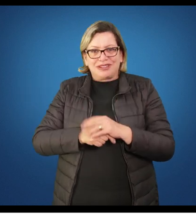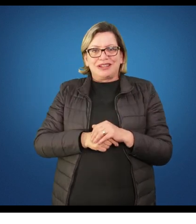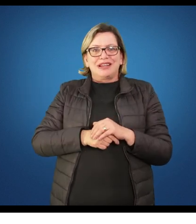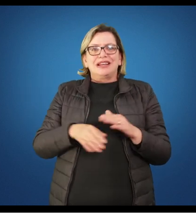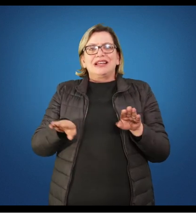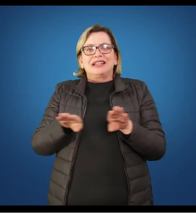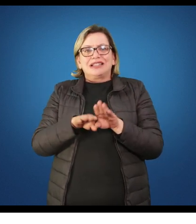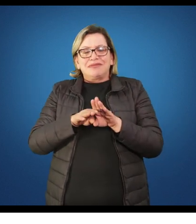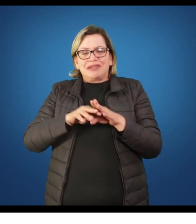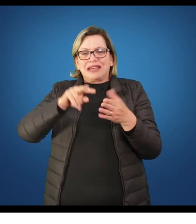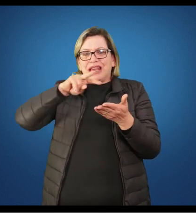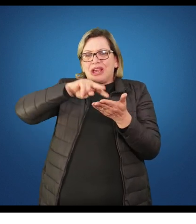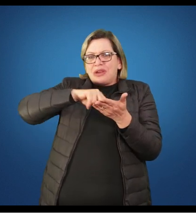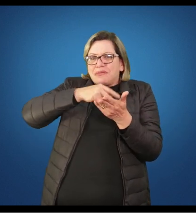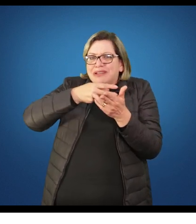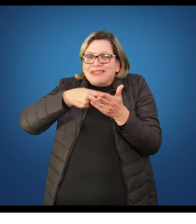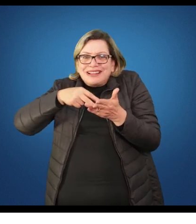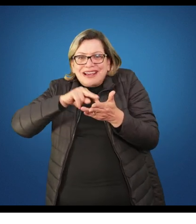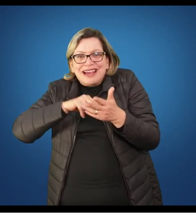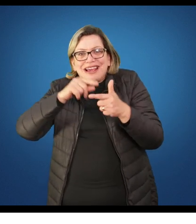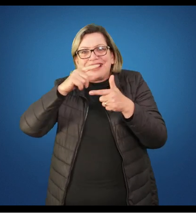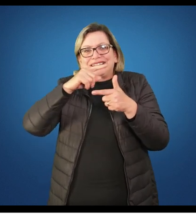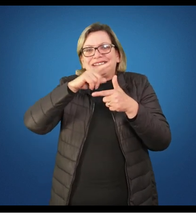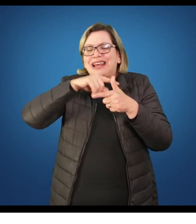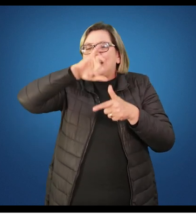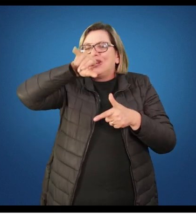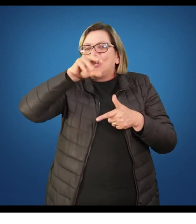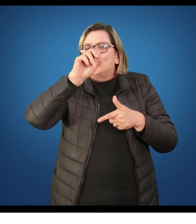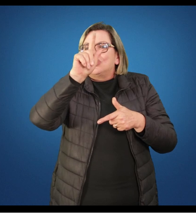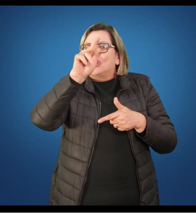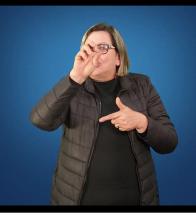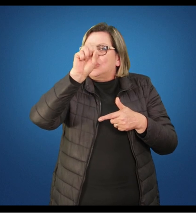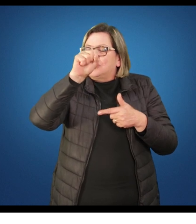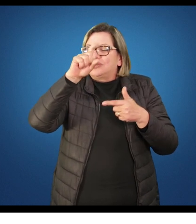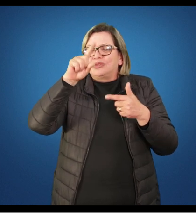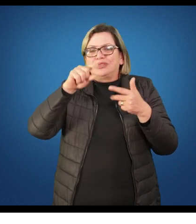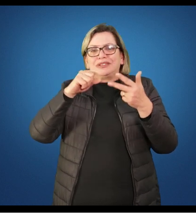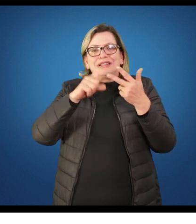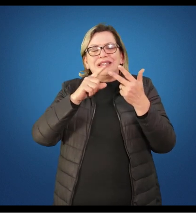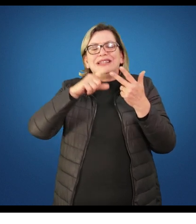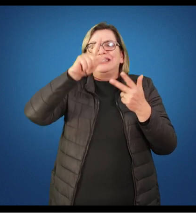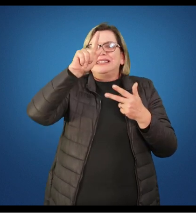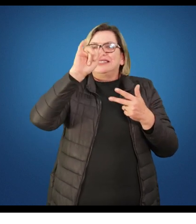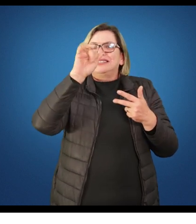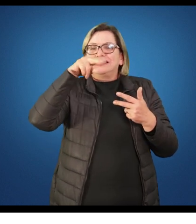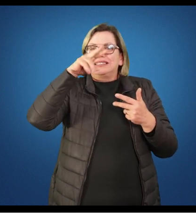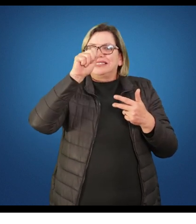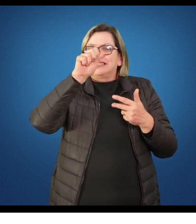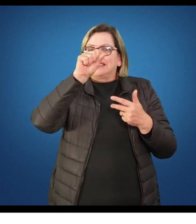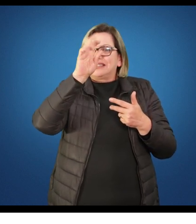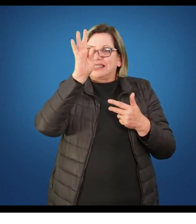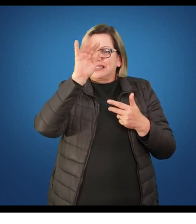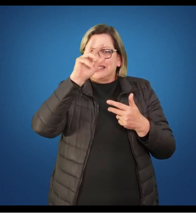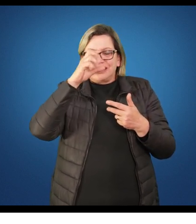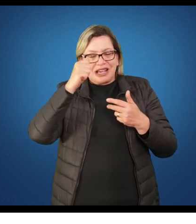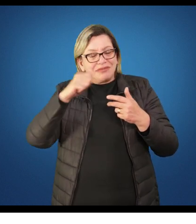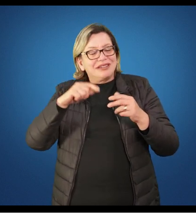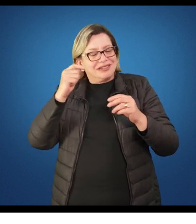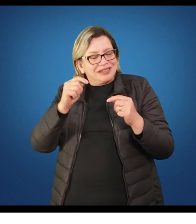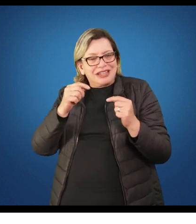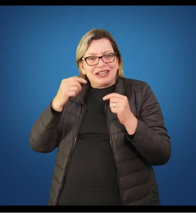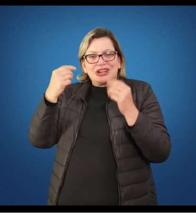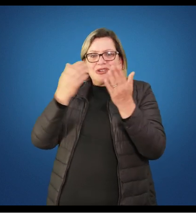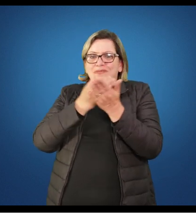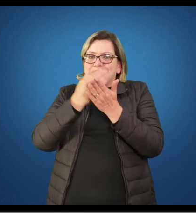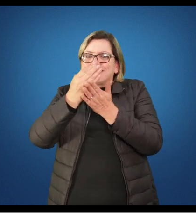danças e a ginástica, esses são conteúdos que devem ser priorizados para a criança, desde a educação infantil até